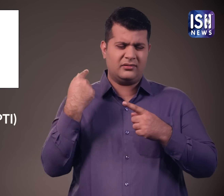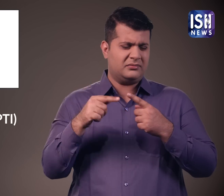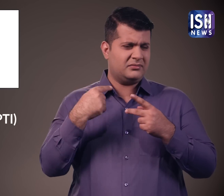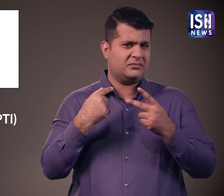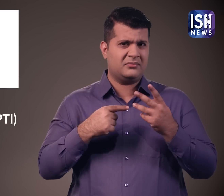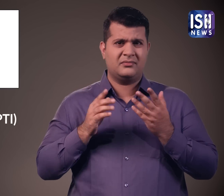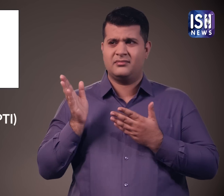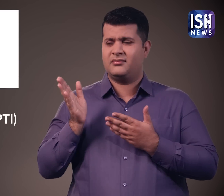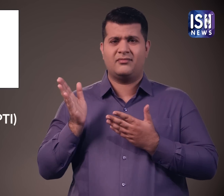जाते है